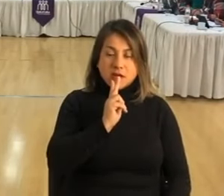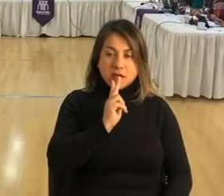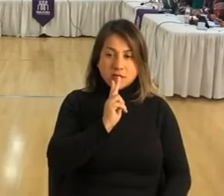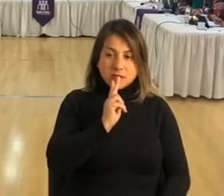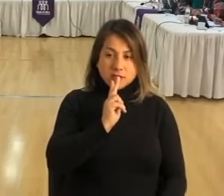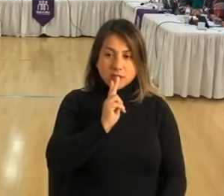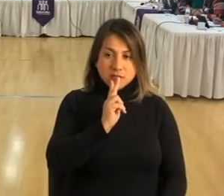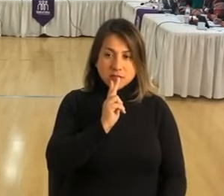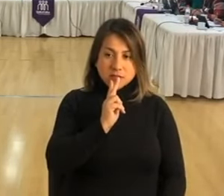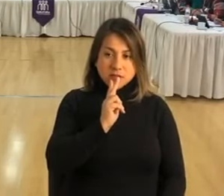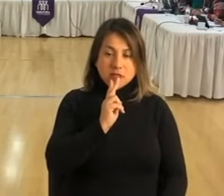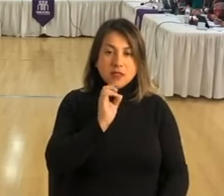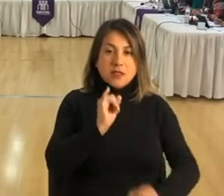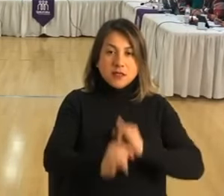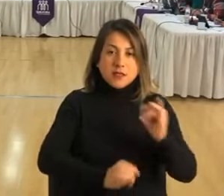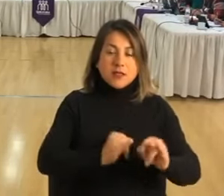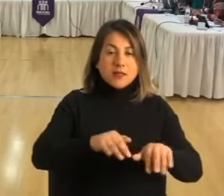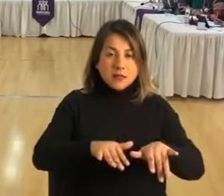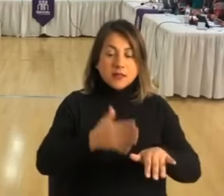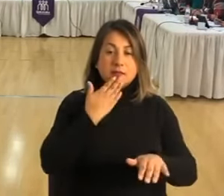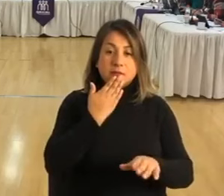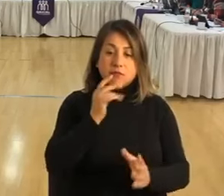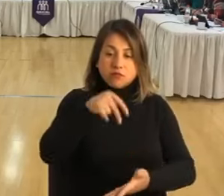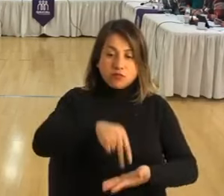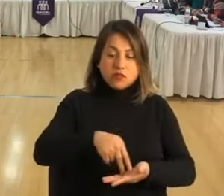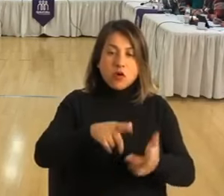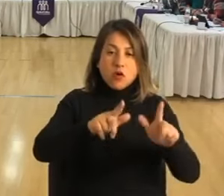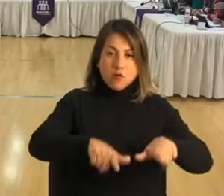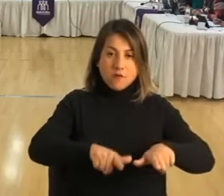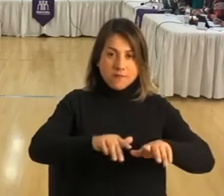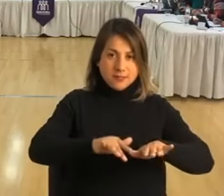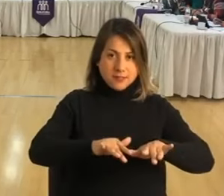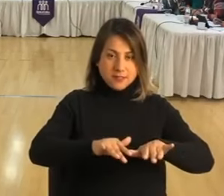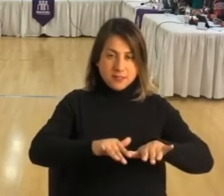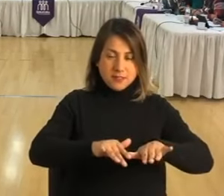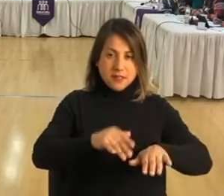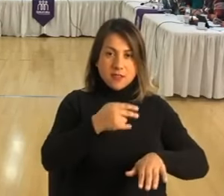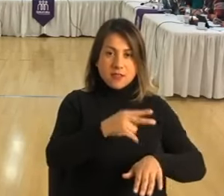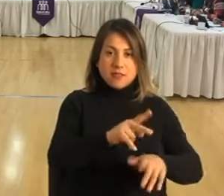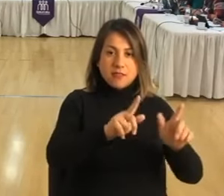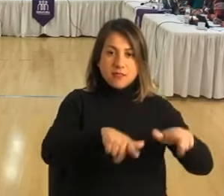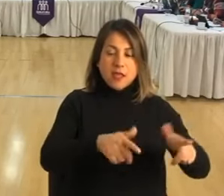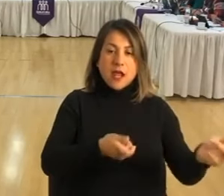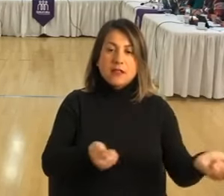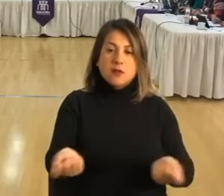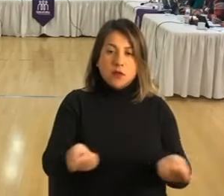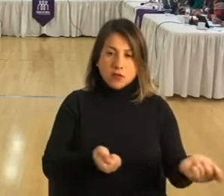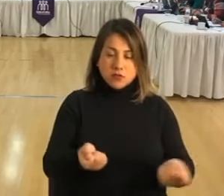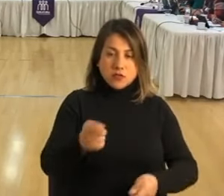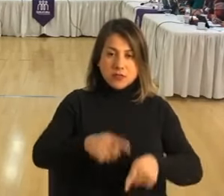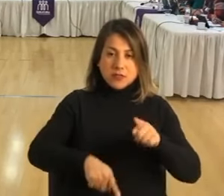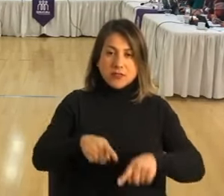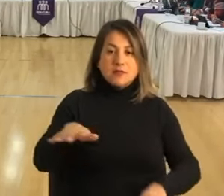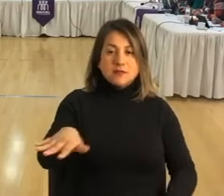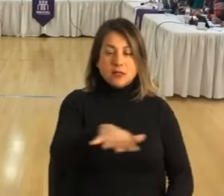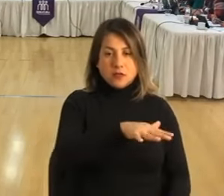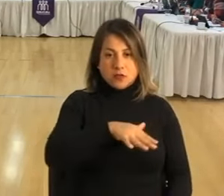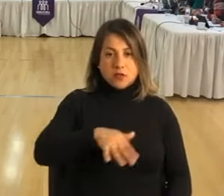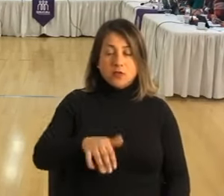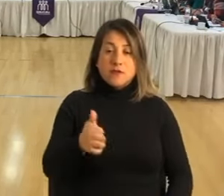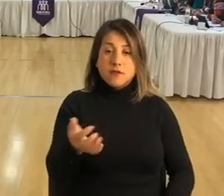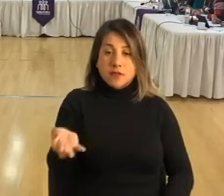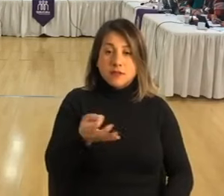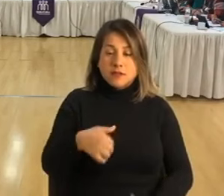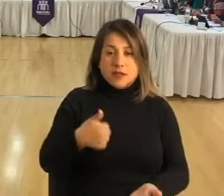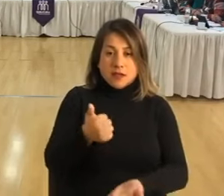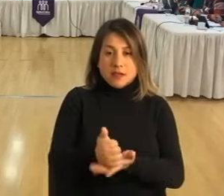online y también presencial en las oficinas de la unidad de articulación territorial. Y así como lo señala bien la